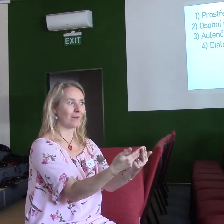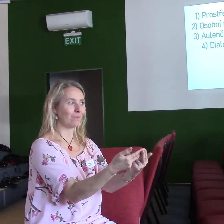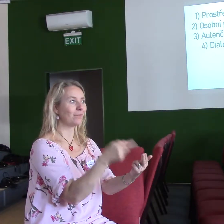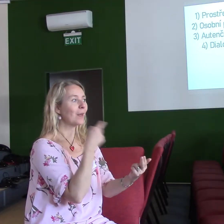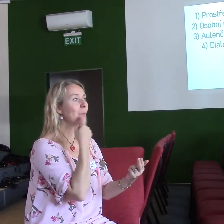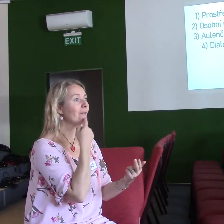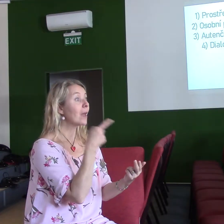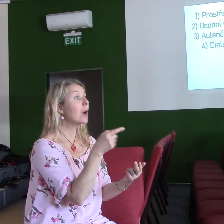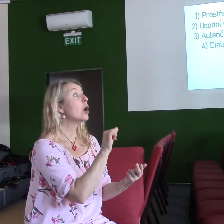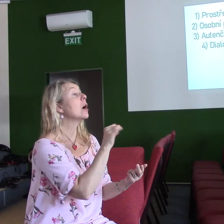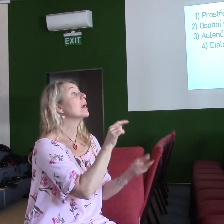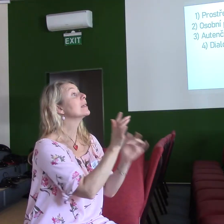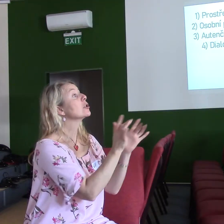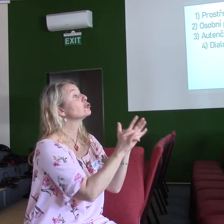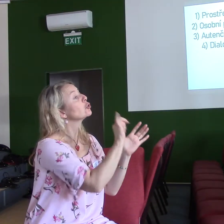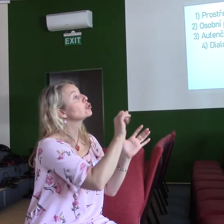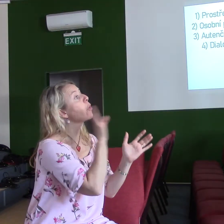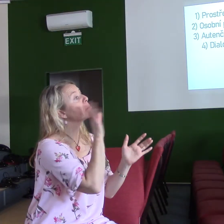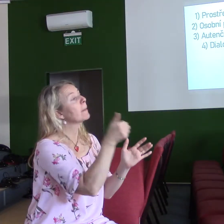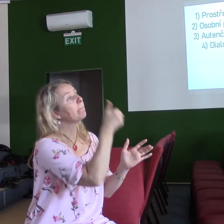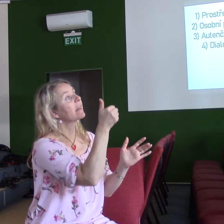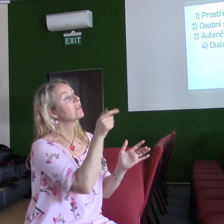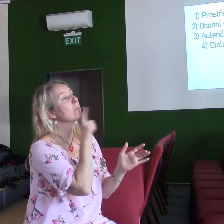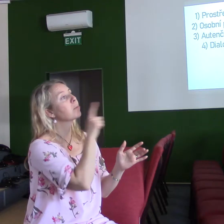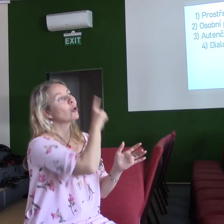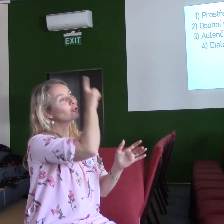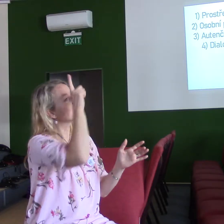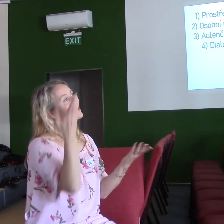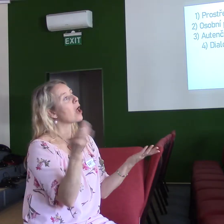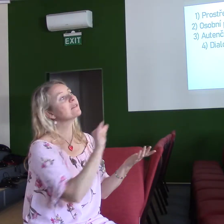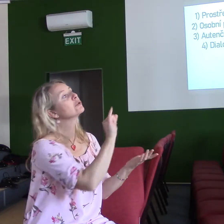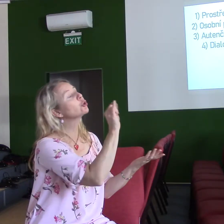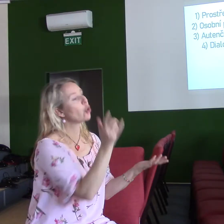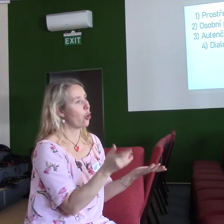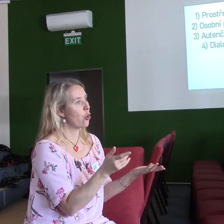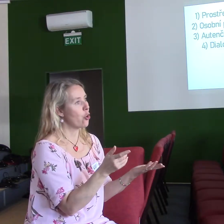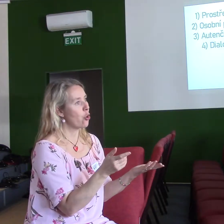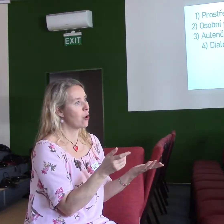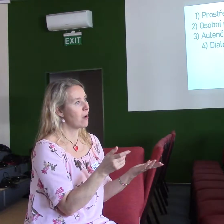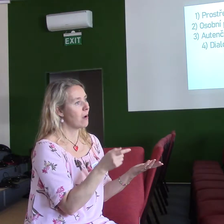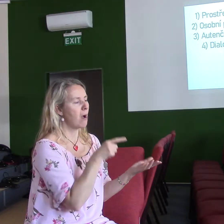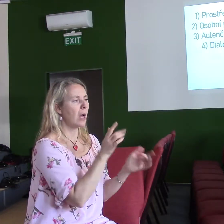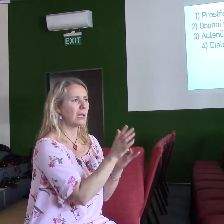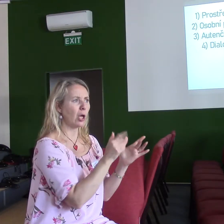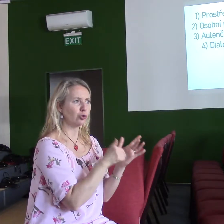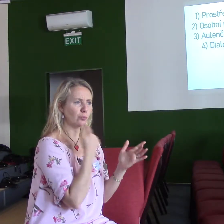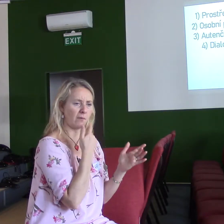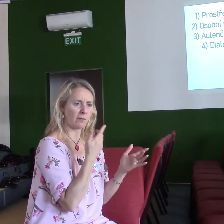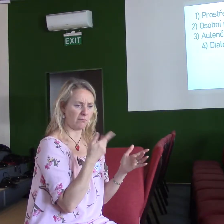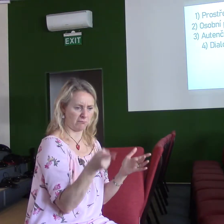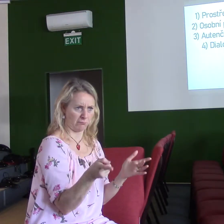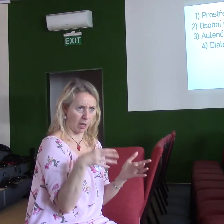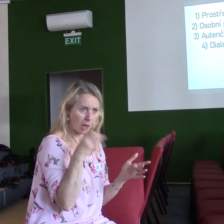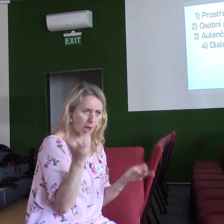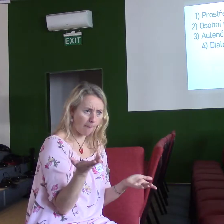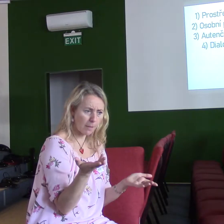Já, že? Já nevím, já mi na takové odpověď neodpověděl, bych mu řekl prostě, jsi to furt nepochopil za ty tři roky. Ale on jim